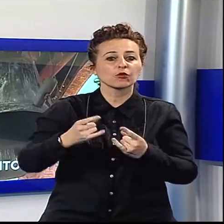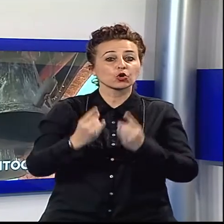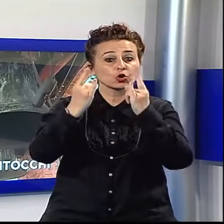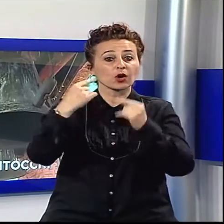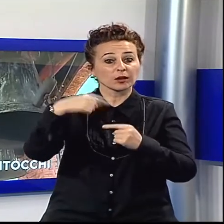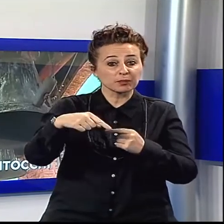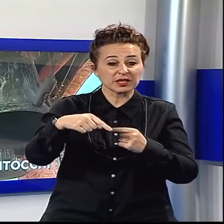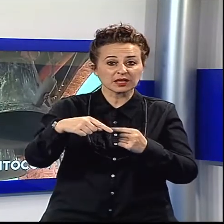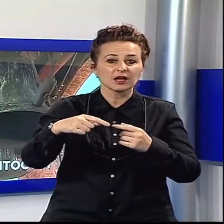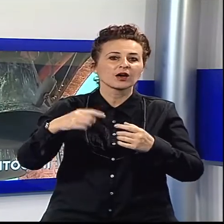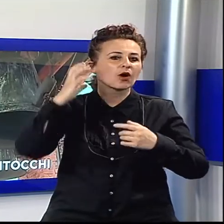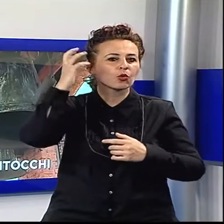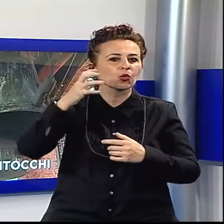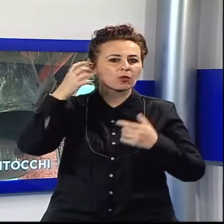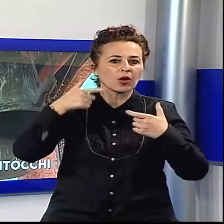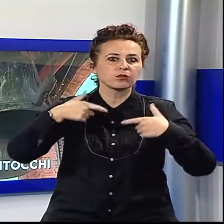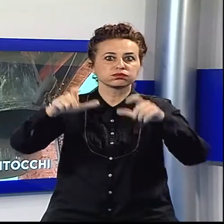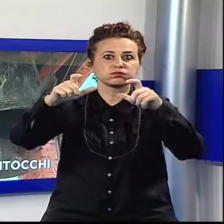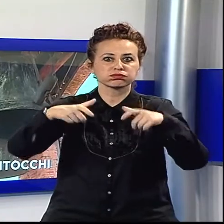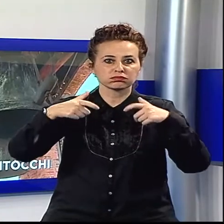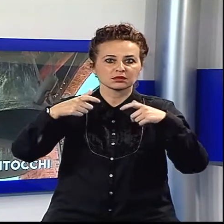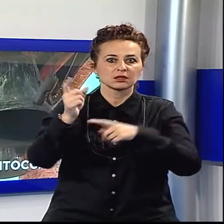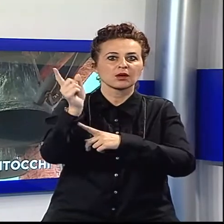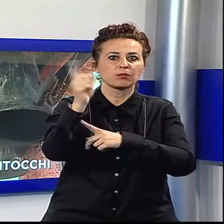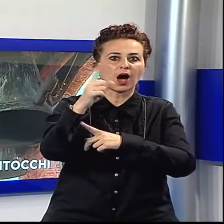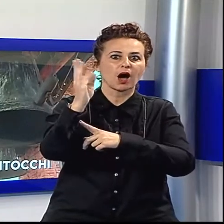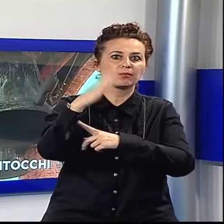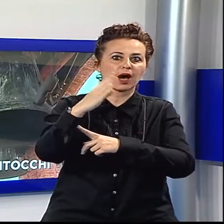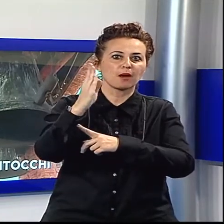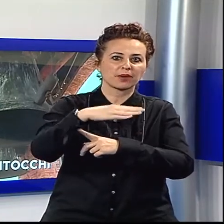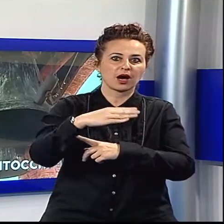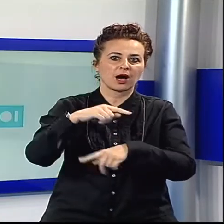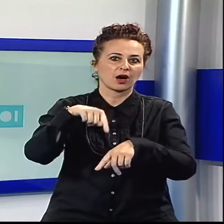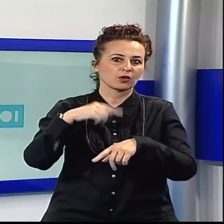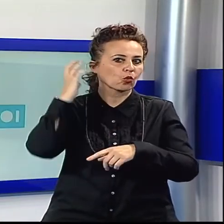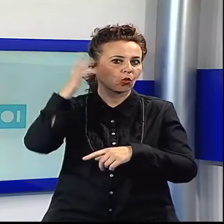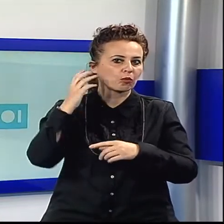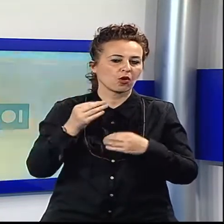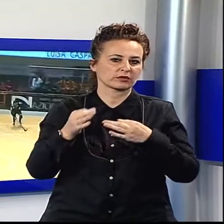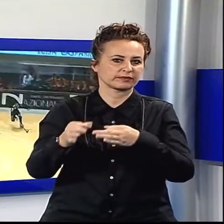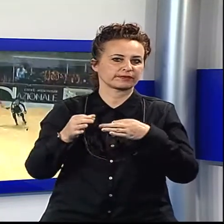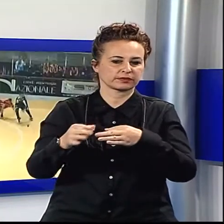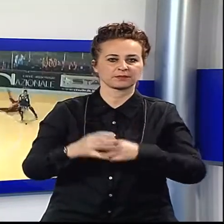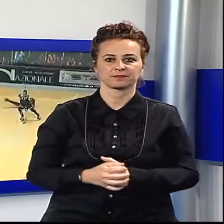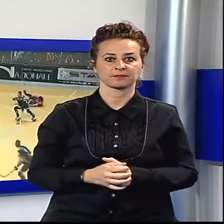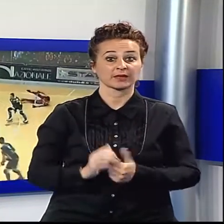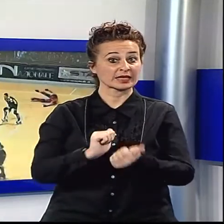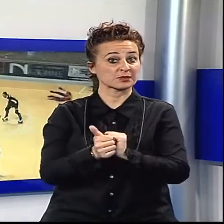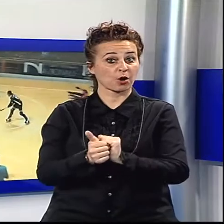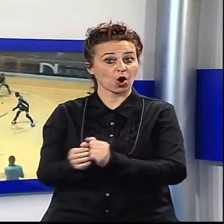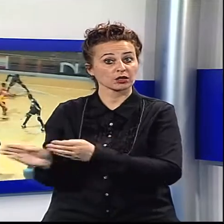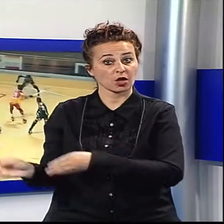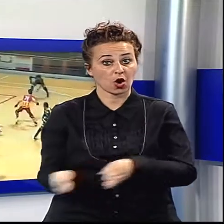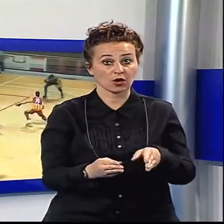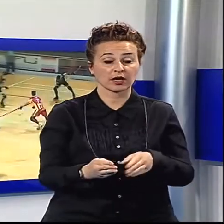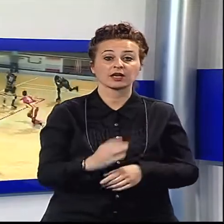rumore del restaurato orologio in centro storico a Lucca. Lo sport CGC è travolto